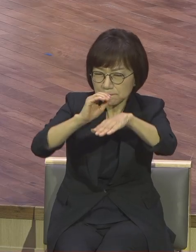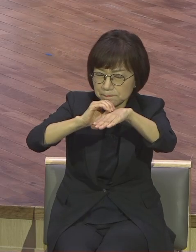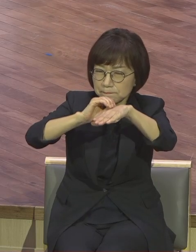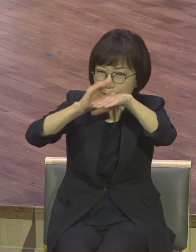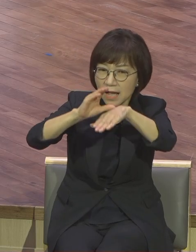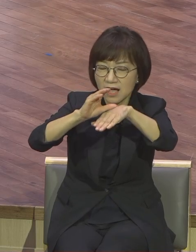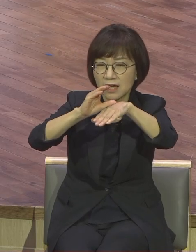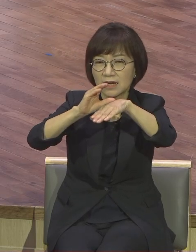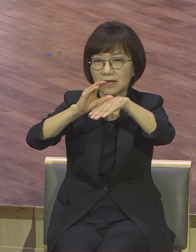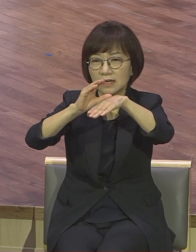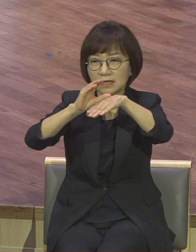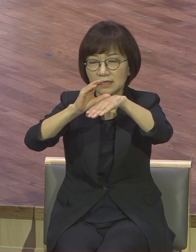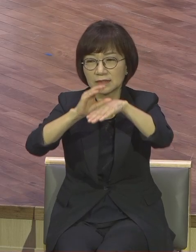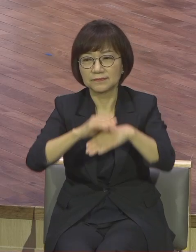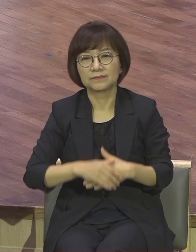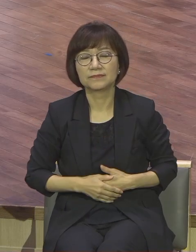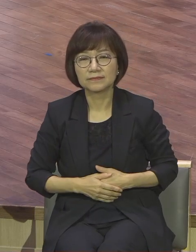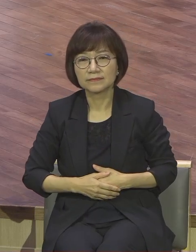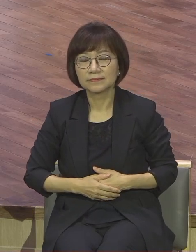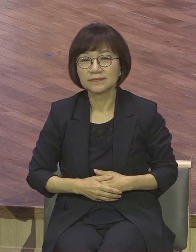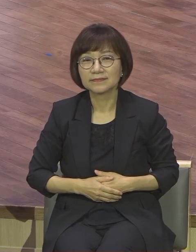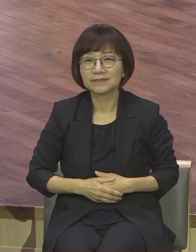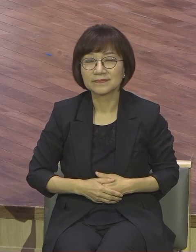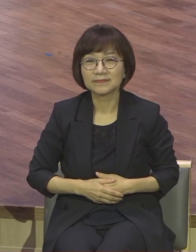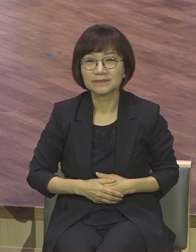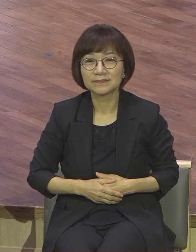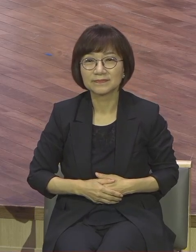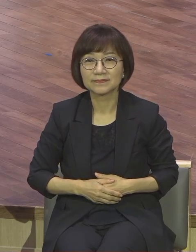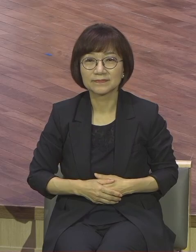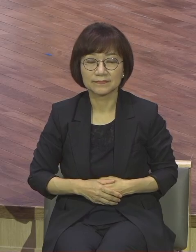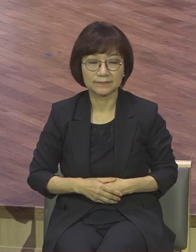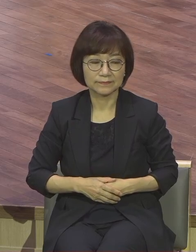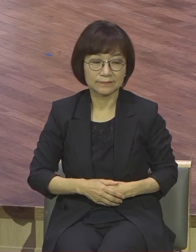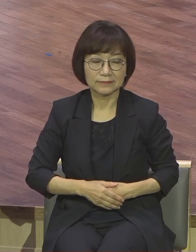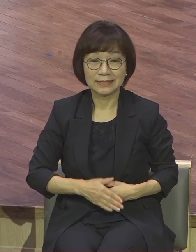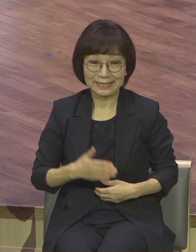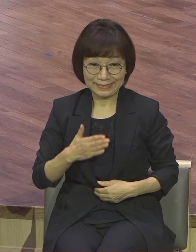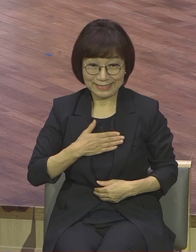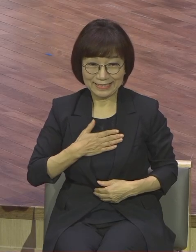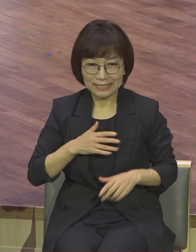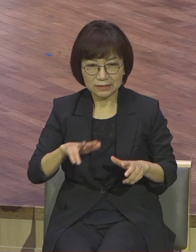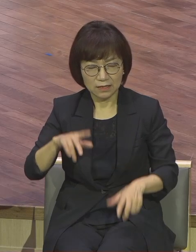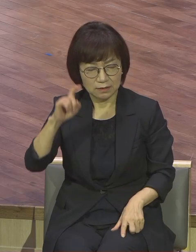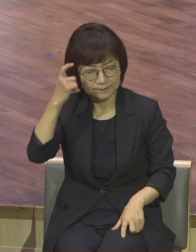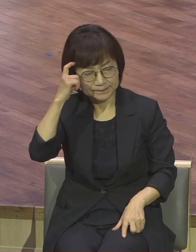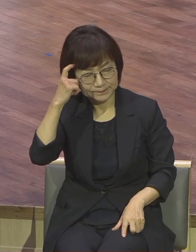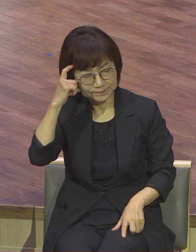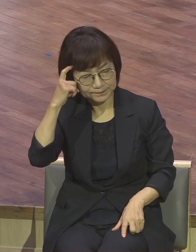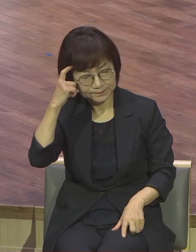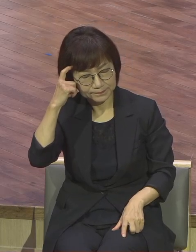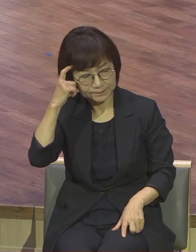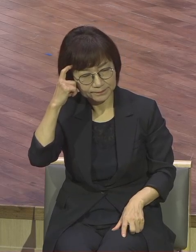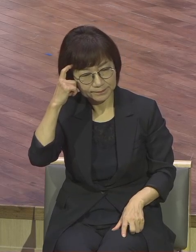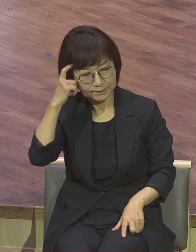기도하는 습관 제가 지금 가만히 생각을 해볼 때 여러분처럼 평생도 때